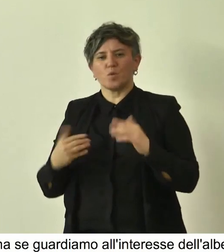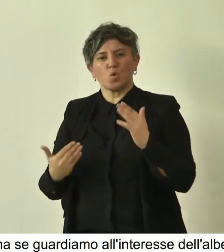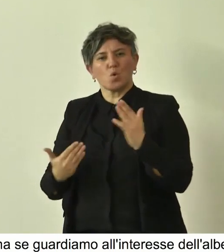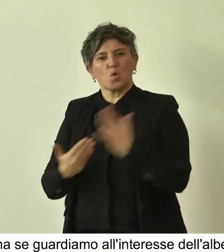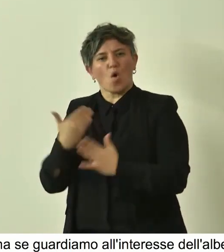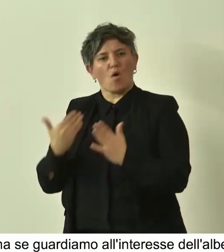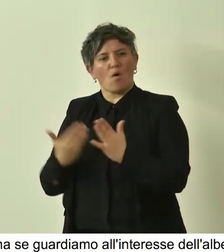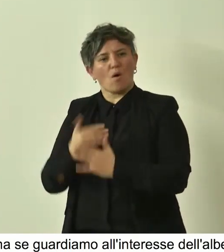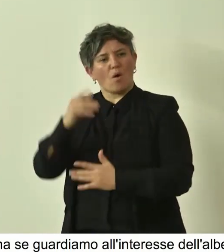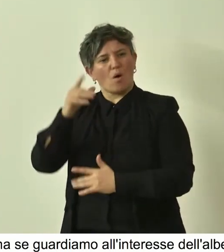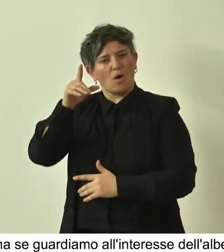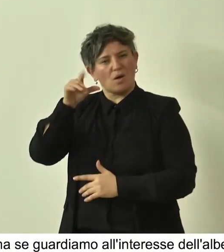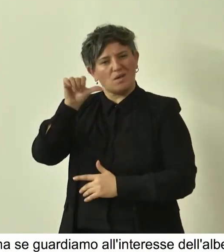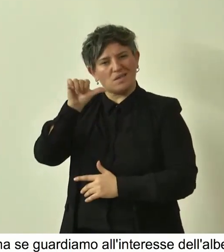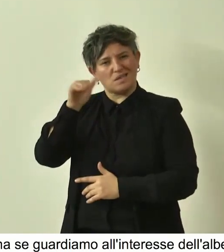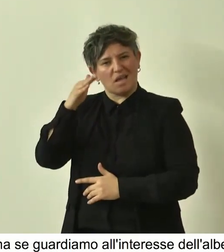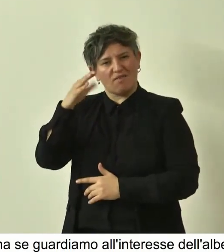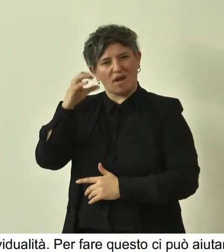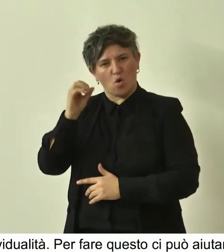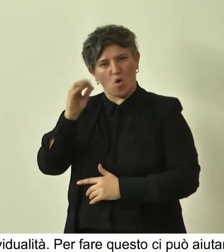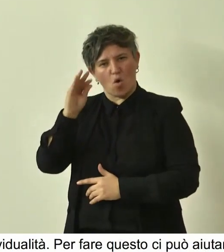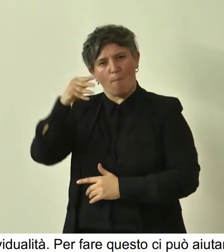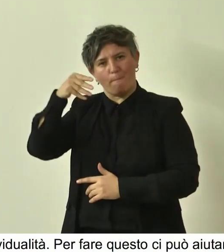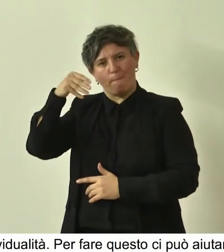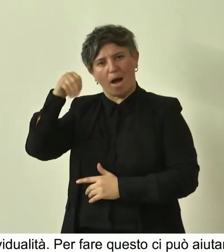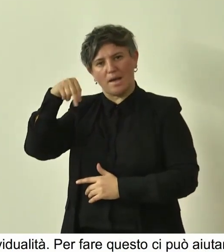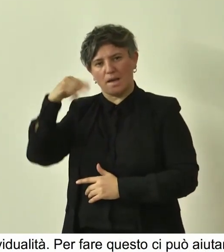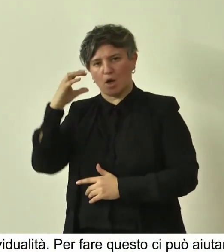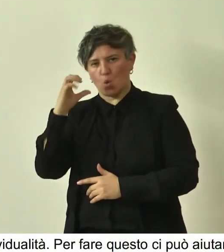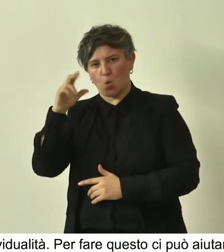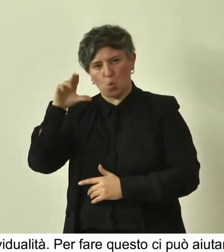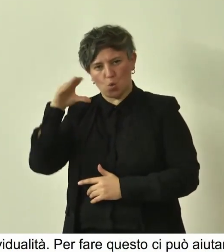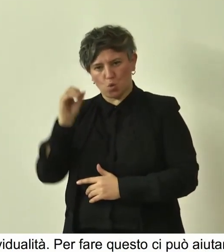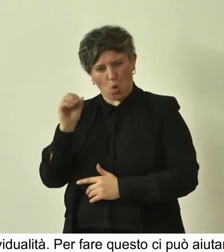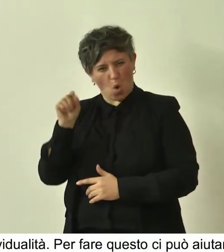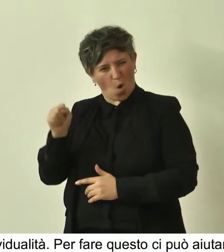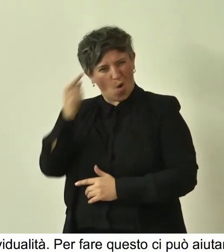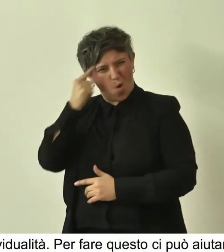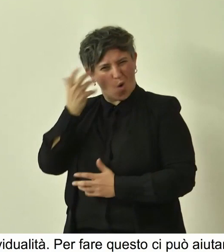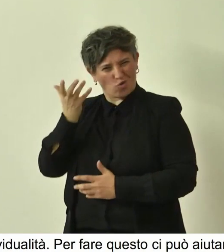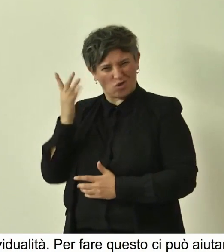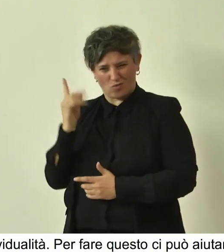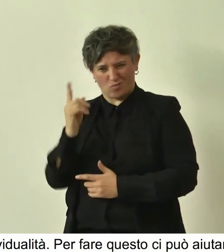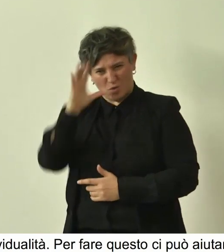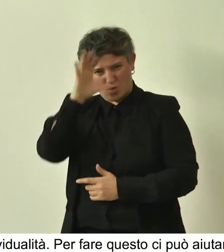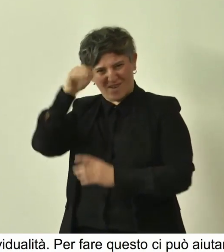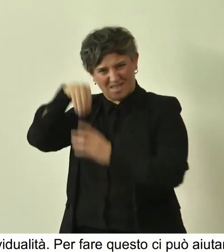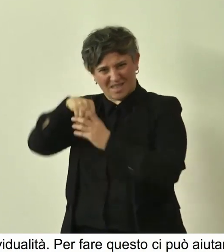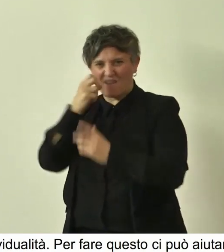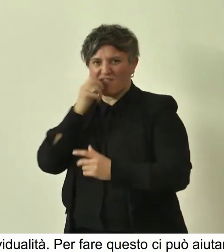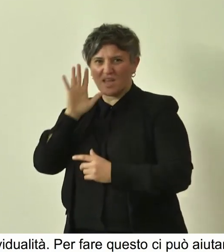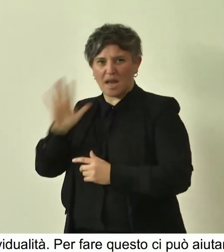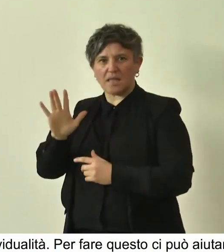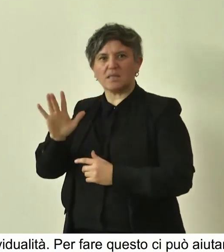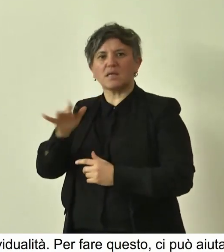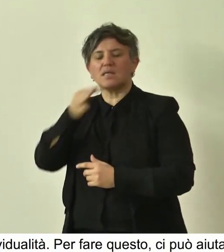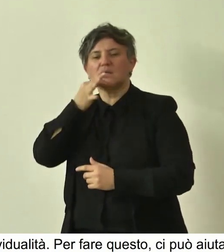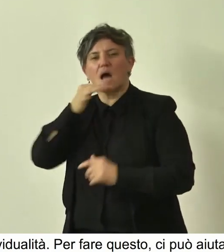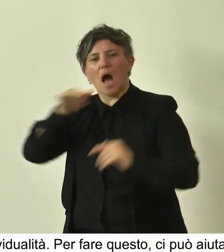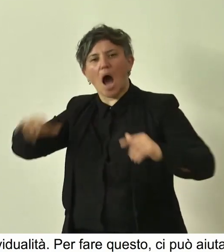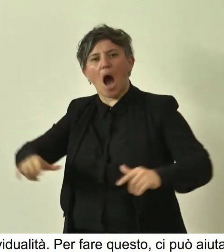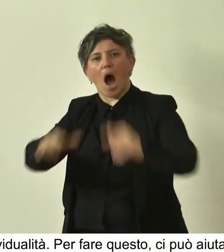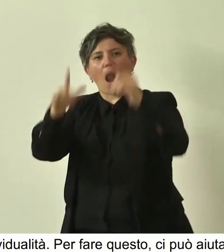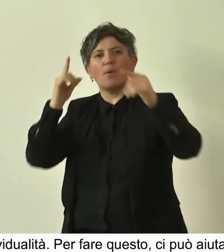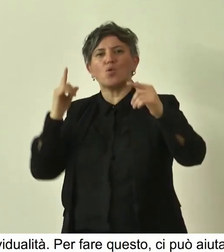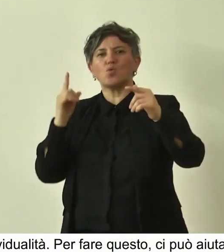Stefano Mancuso dell'Università di Firenze, in merito al concetto di albero come individuo senziente e intelligente, se